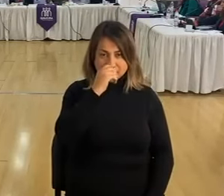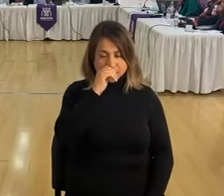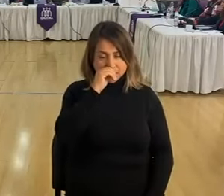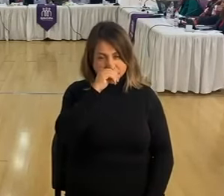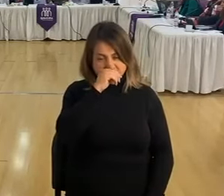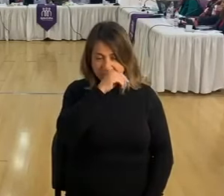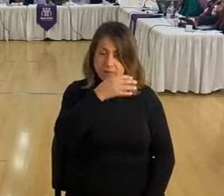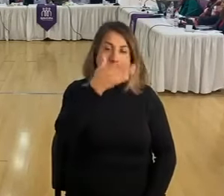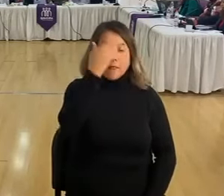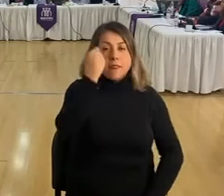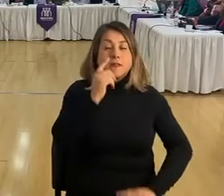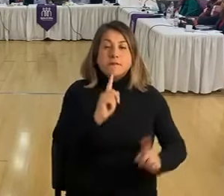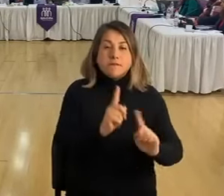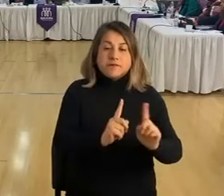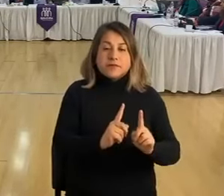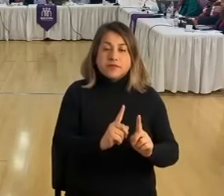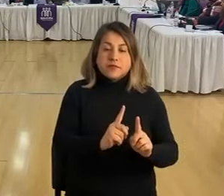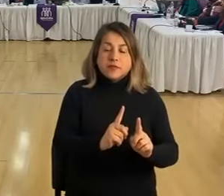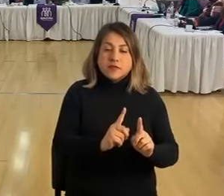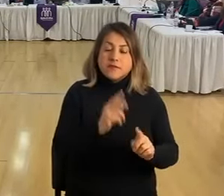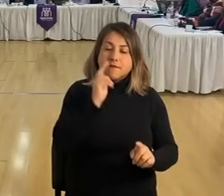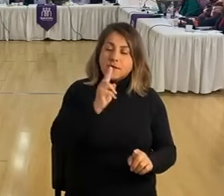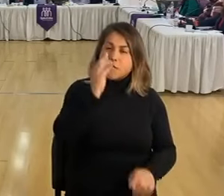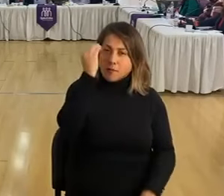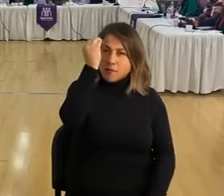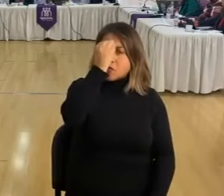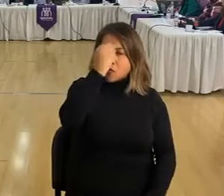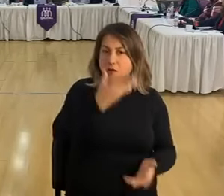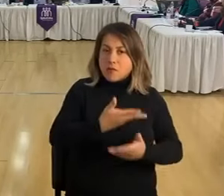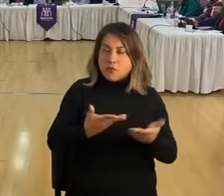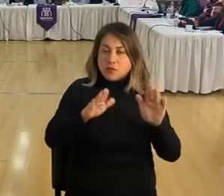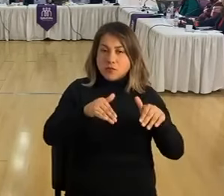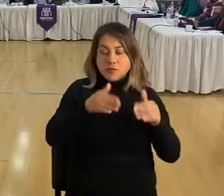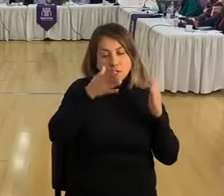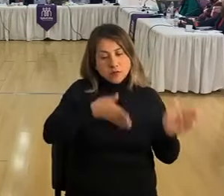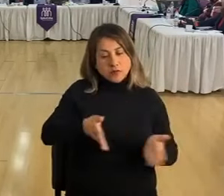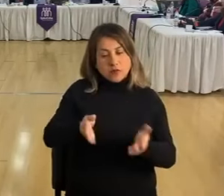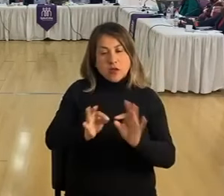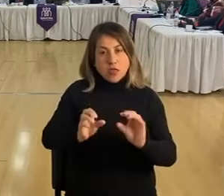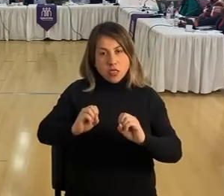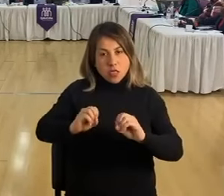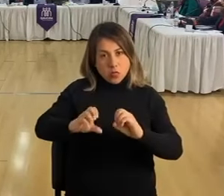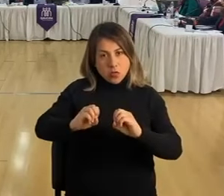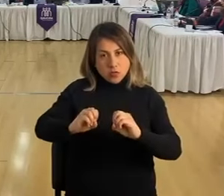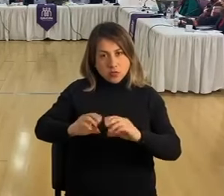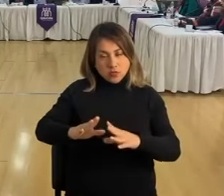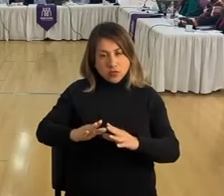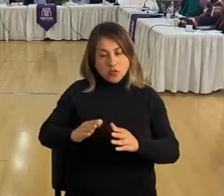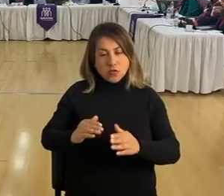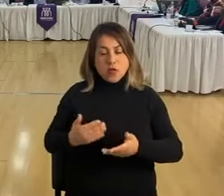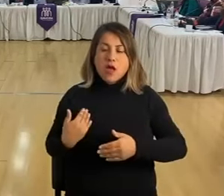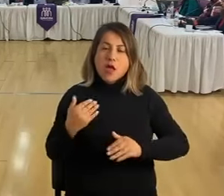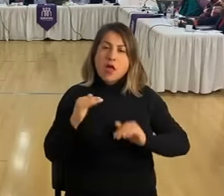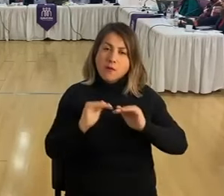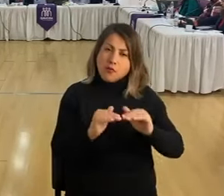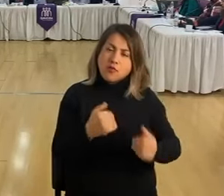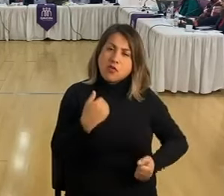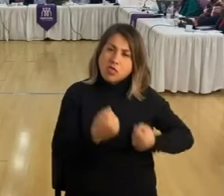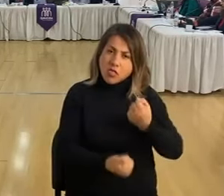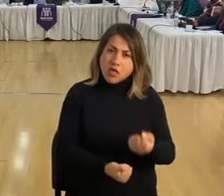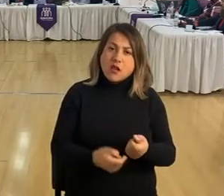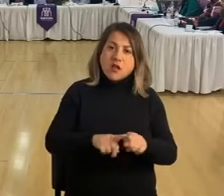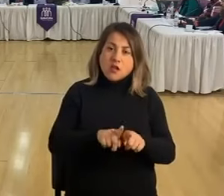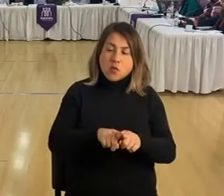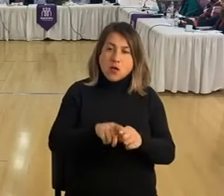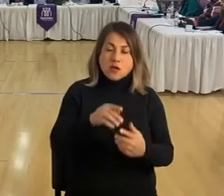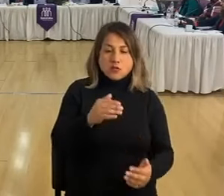pasar este espacio para ver la preocupación y que la misma línea de educación y prestarle todo el apoyo. Sabemos que este espacio igual es un